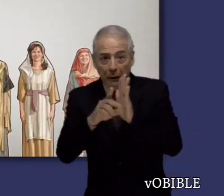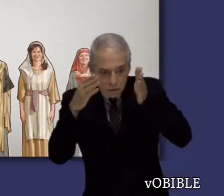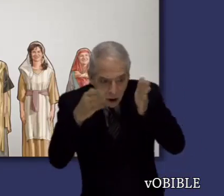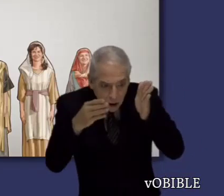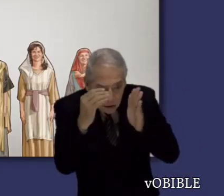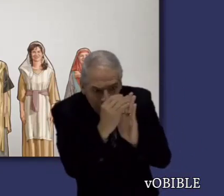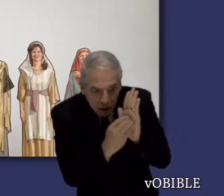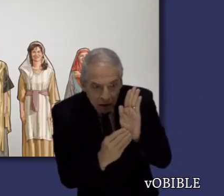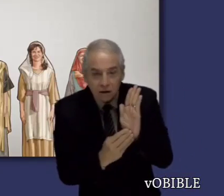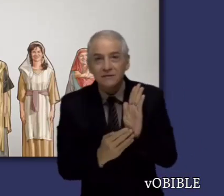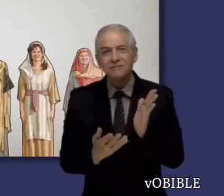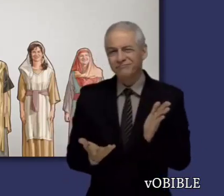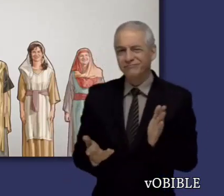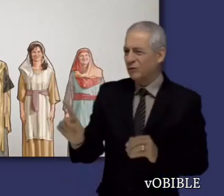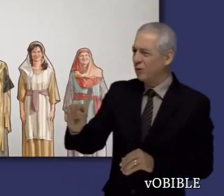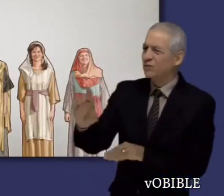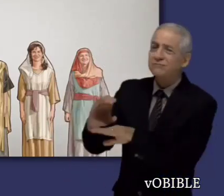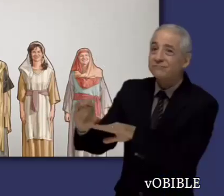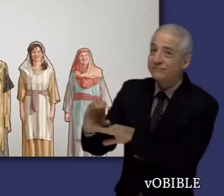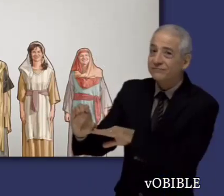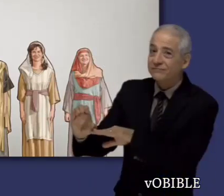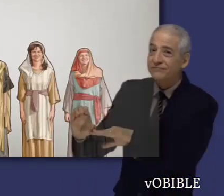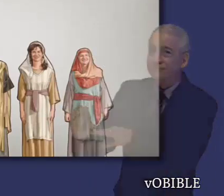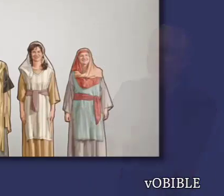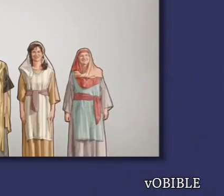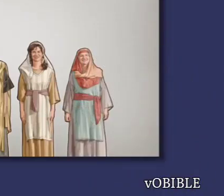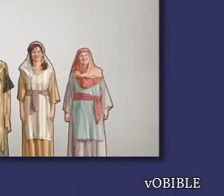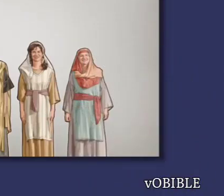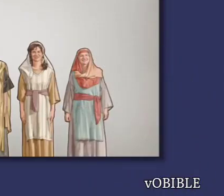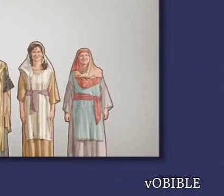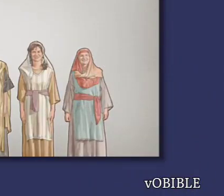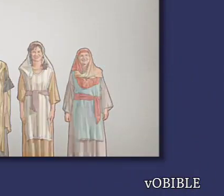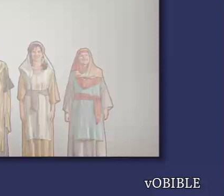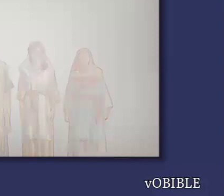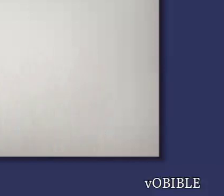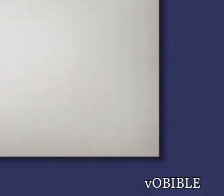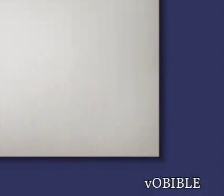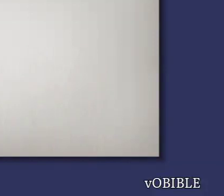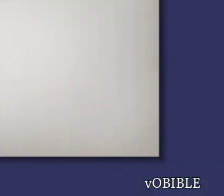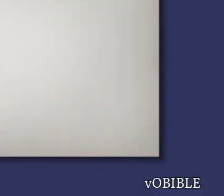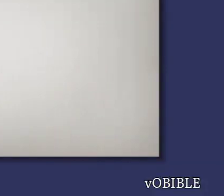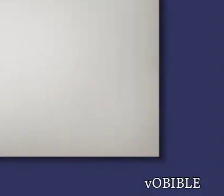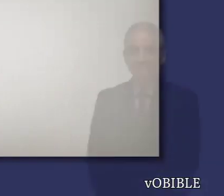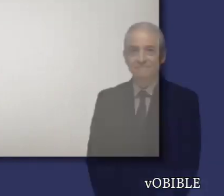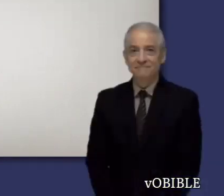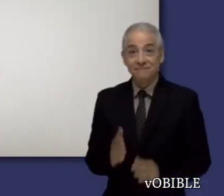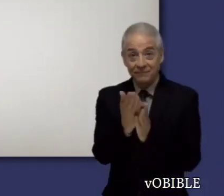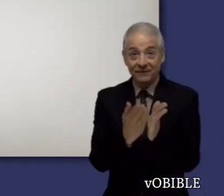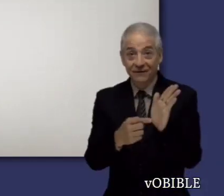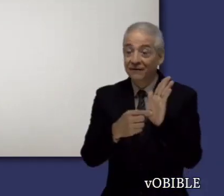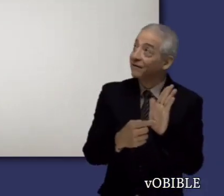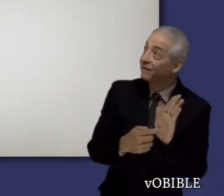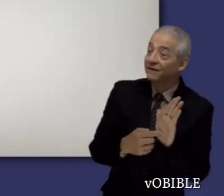también ayudó mucho a los cristianos hebreos que seguían aferrándose a la ley mosaica. La carta a los hebreos